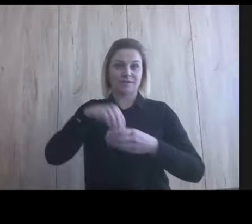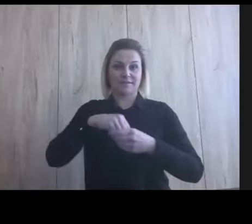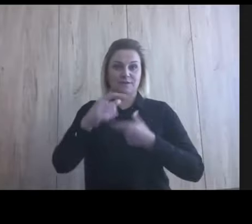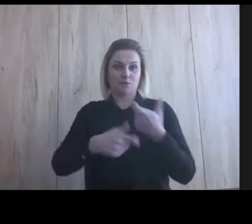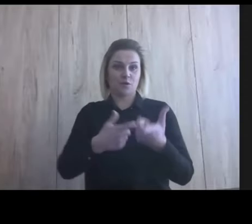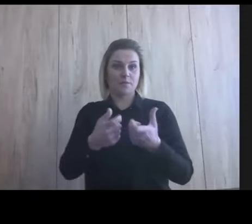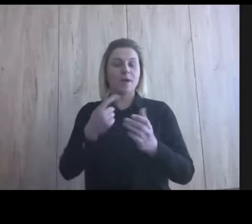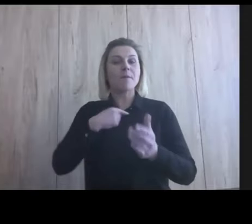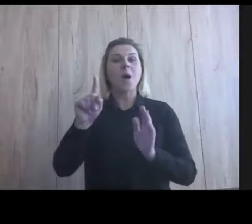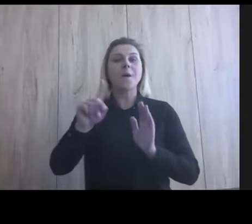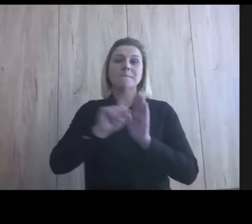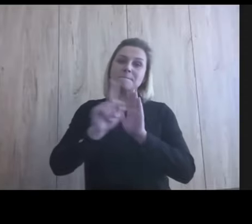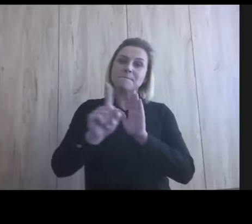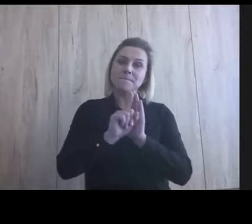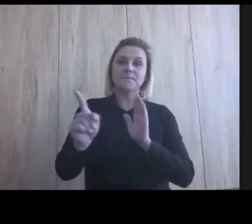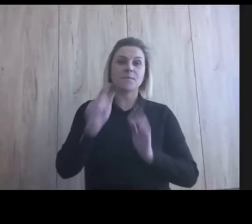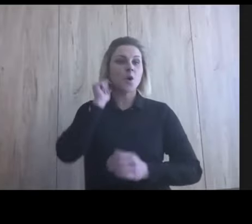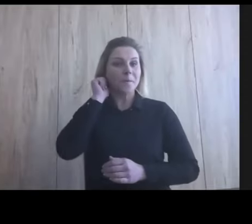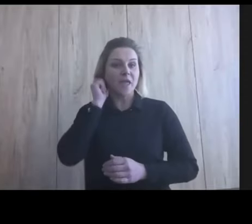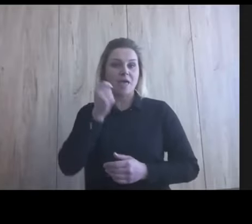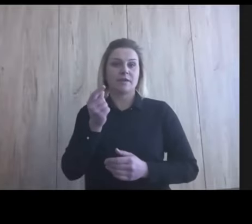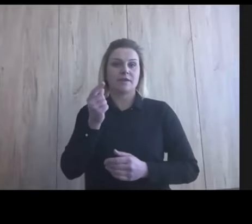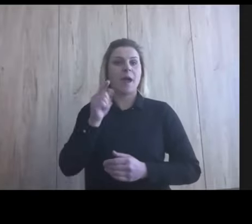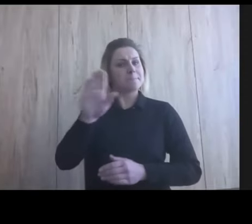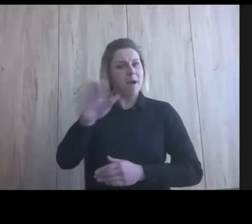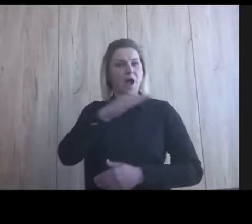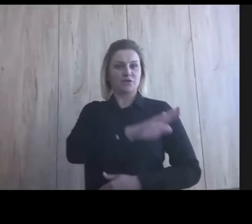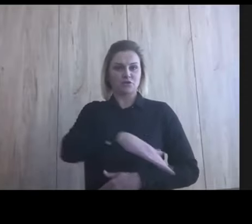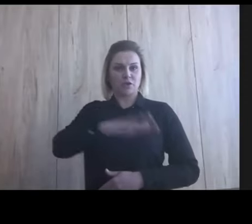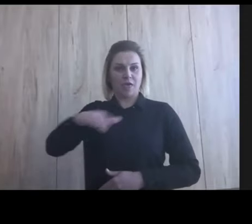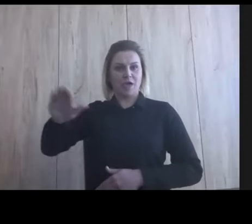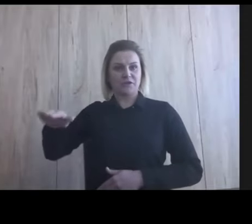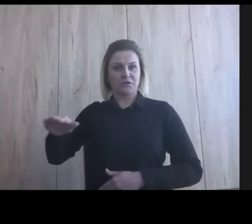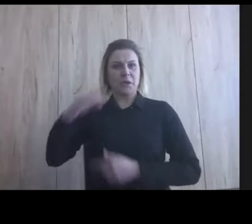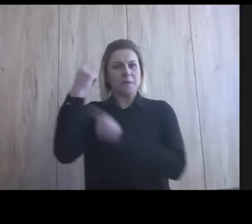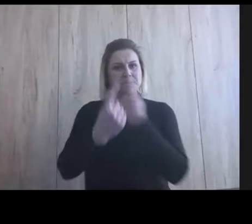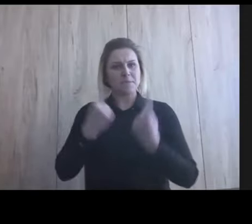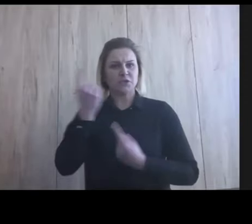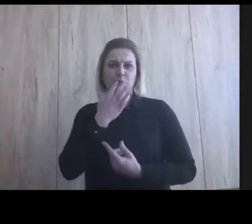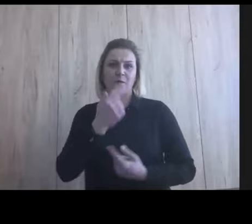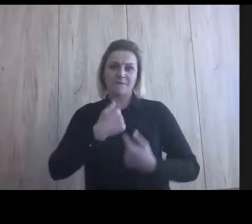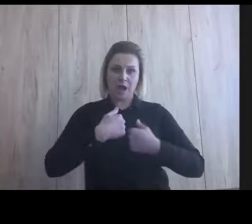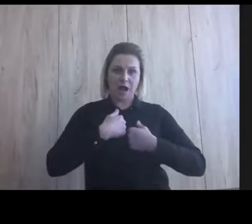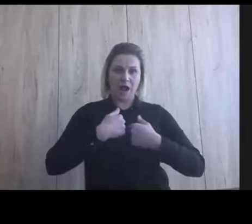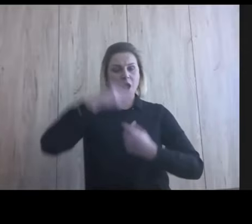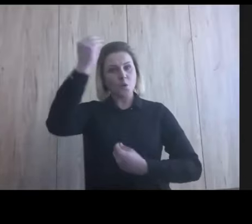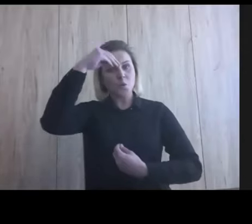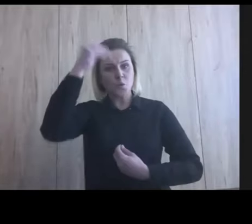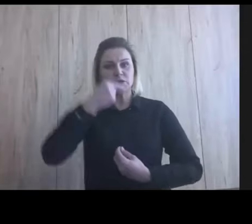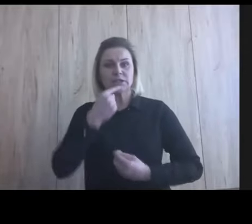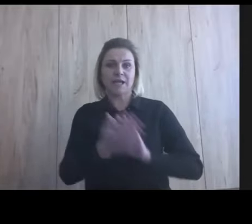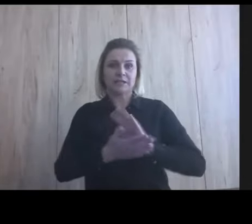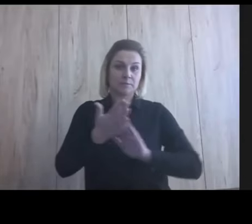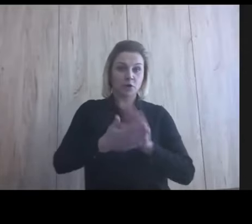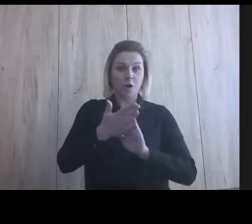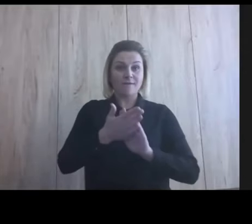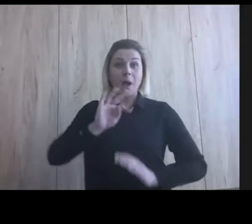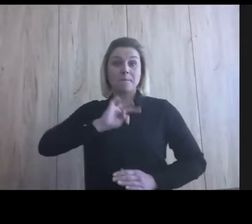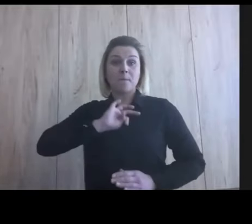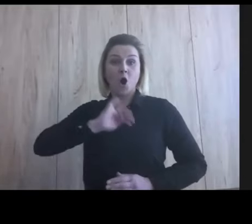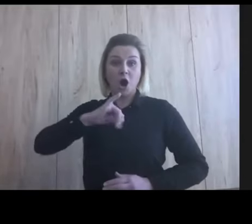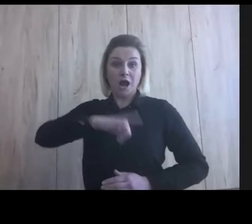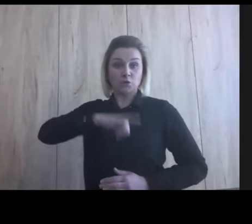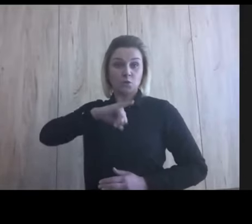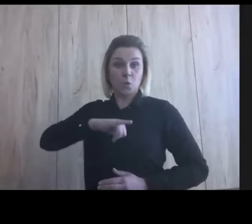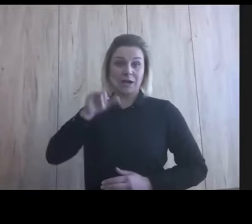na nasze zajęcia kobiety, które były matkami i mówiły wiesz co, Gierd, uczyłam się języka migowego w domu, a moja córeczka czy mój synek